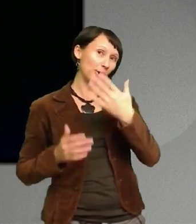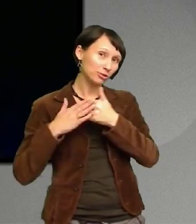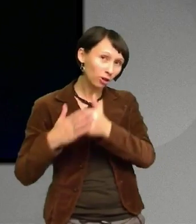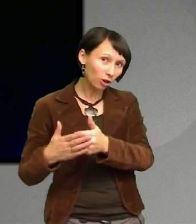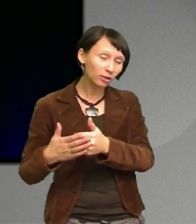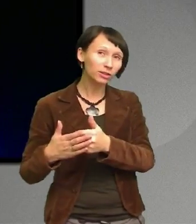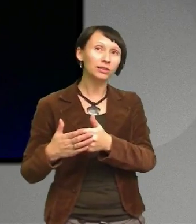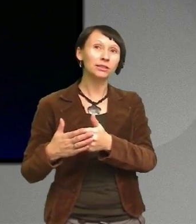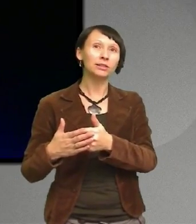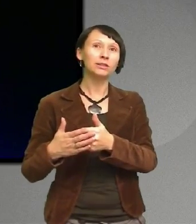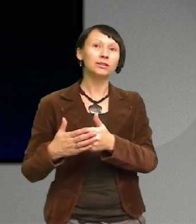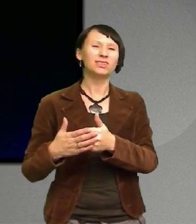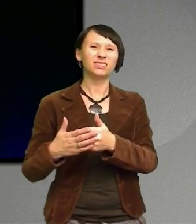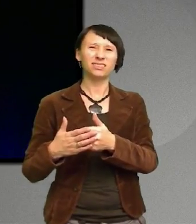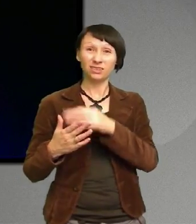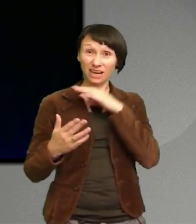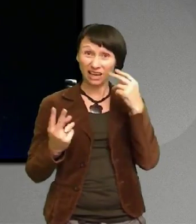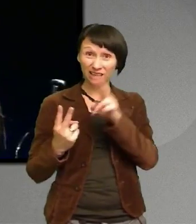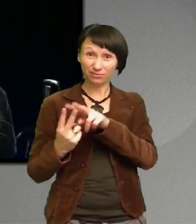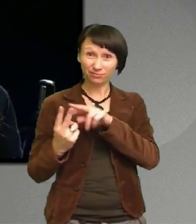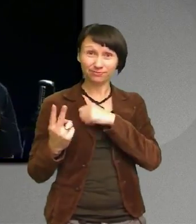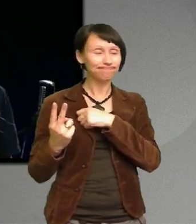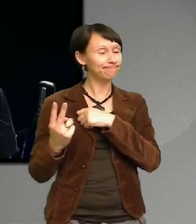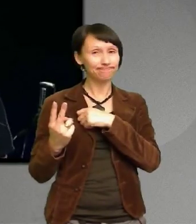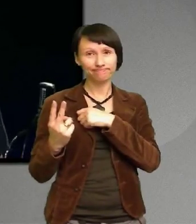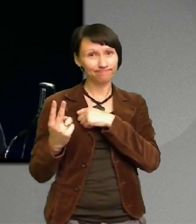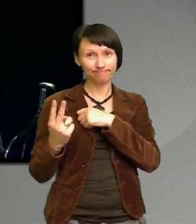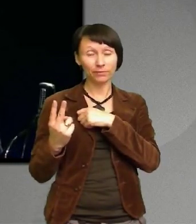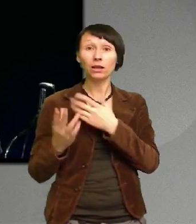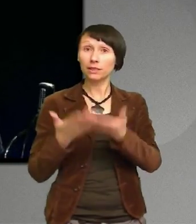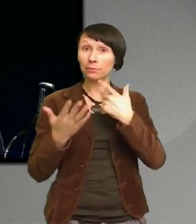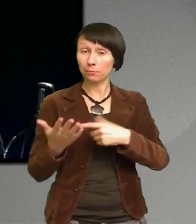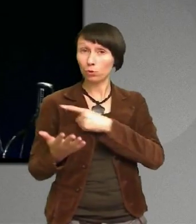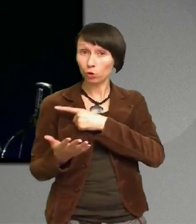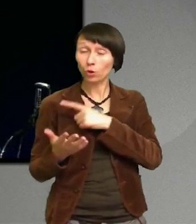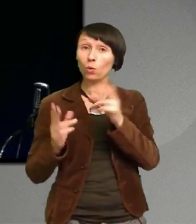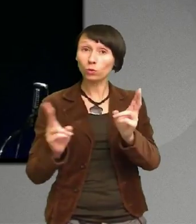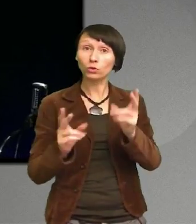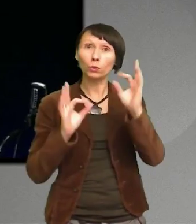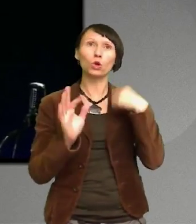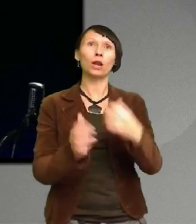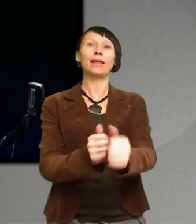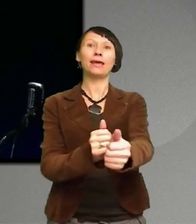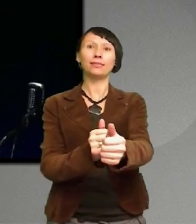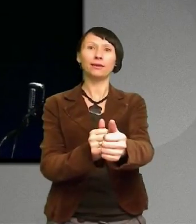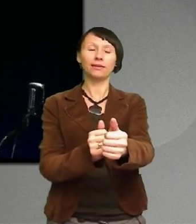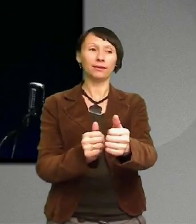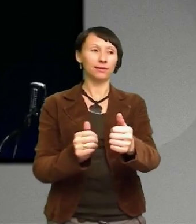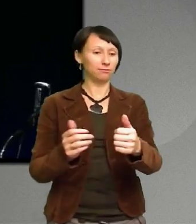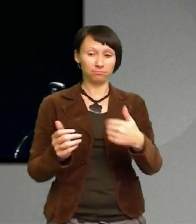Men det räcker inte Det hjälpte mig väldigt mycket att fundera kring hur jag leder Lyssna på den feedbacken jag fick